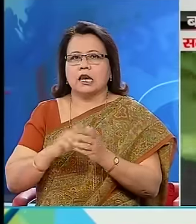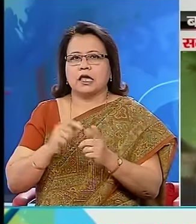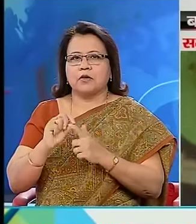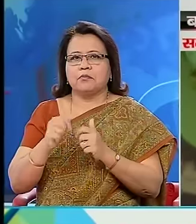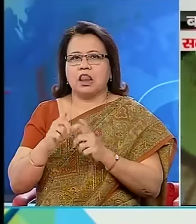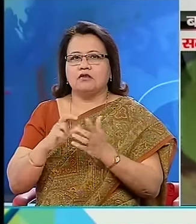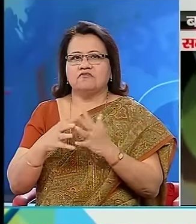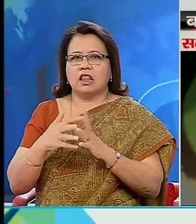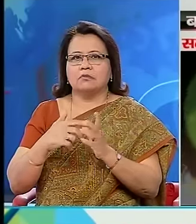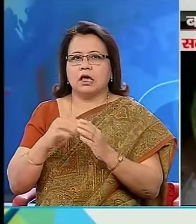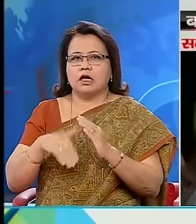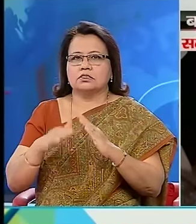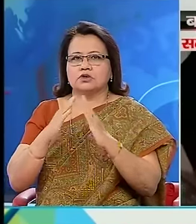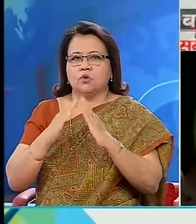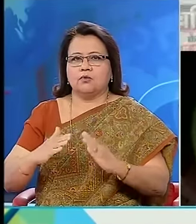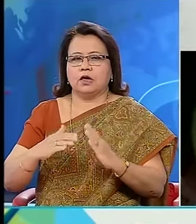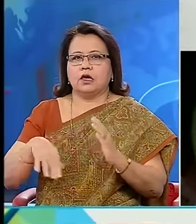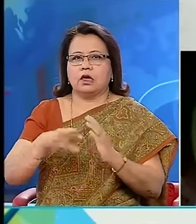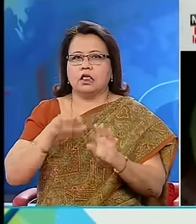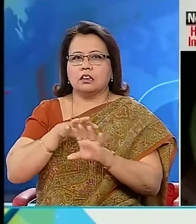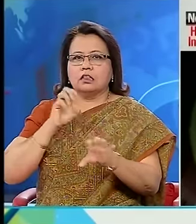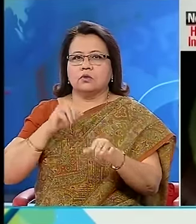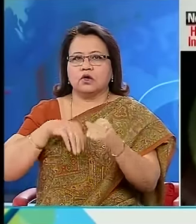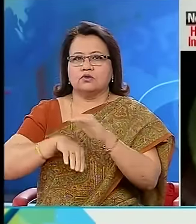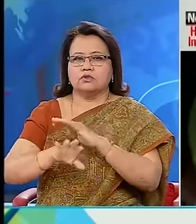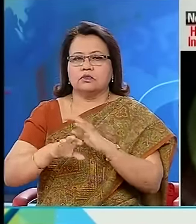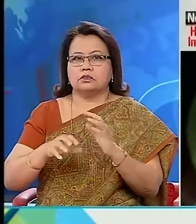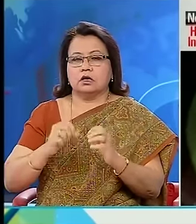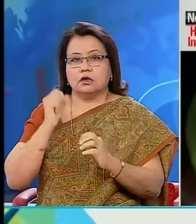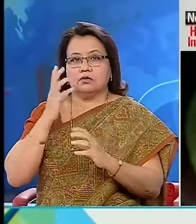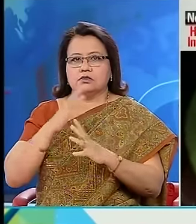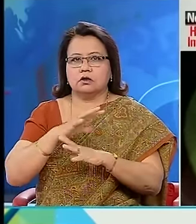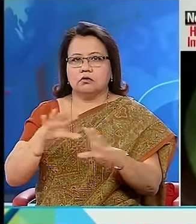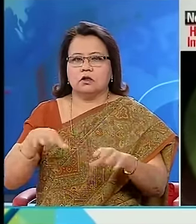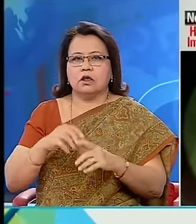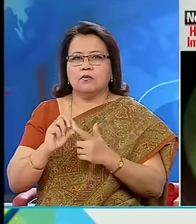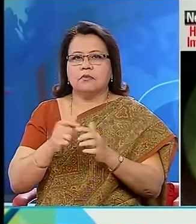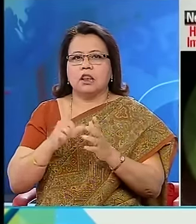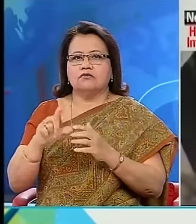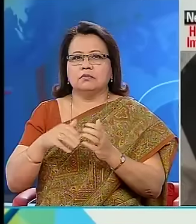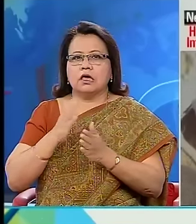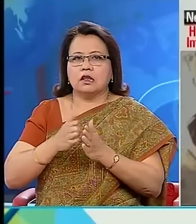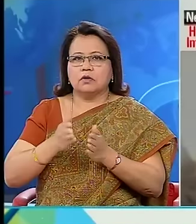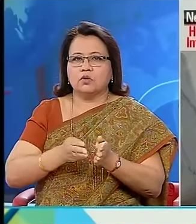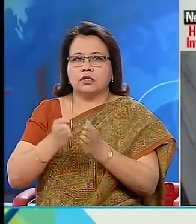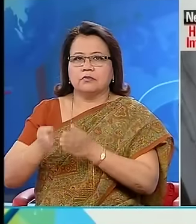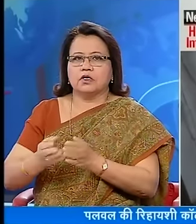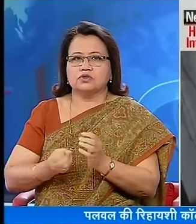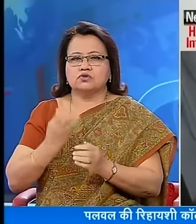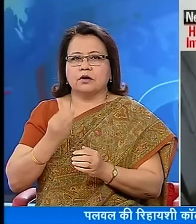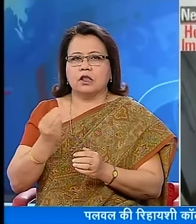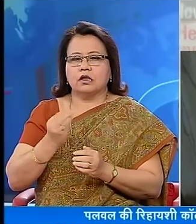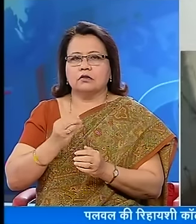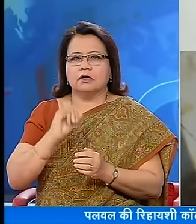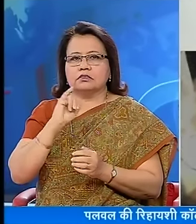हर्याना के पलवल में आज रहाईशी लाके में तेंदुए के घुसने से हड़कम मज गया पलवल में रेलबे रोग के पास